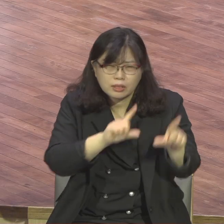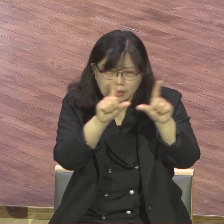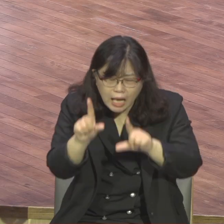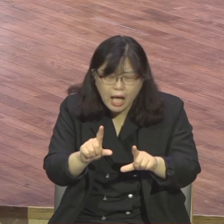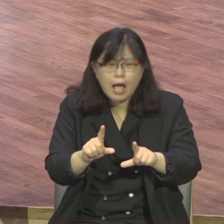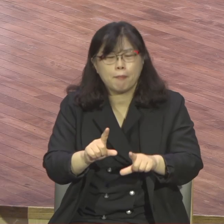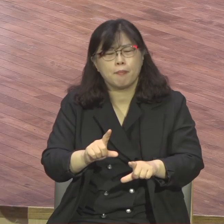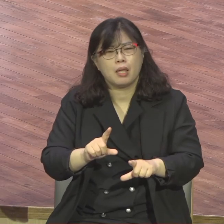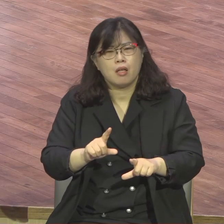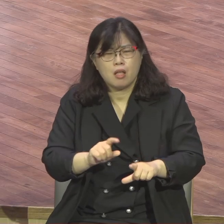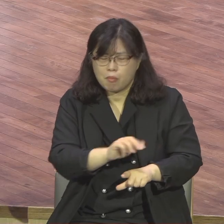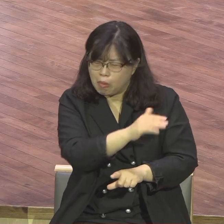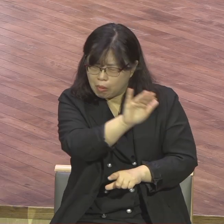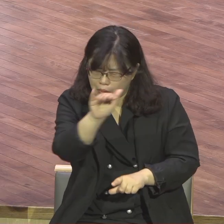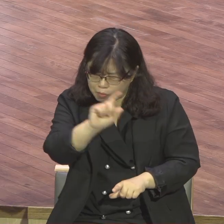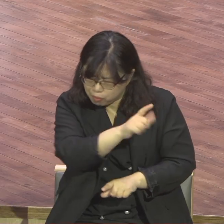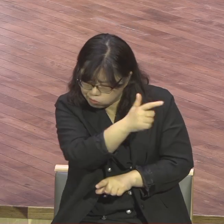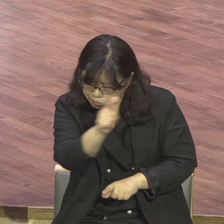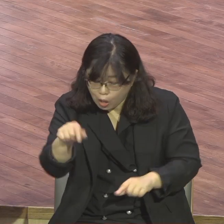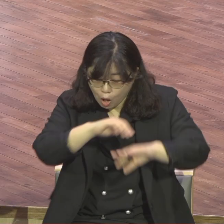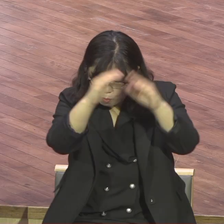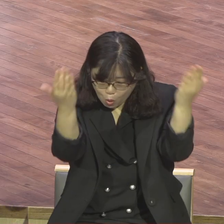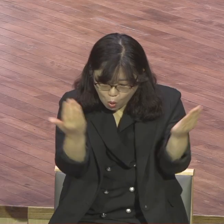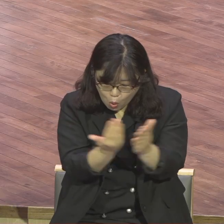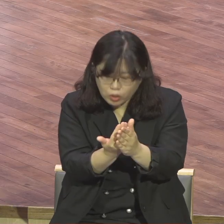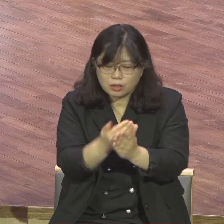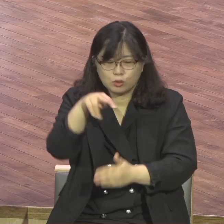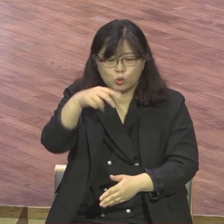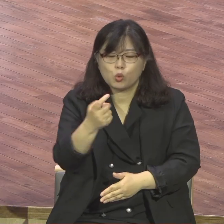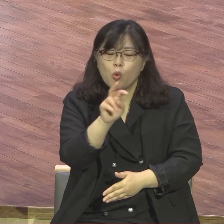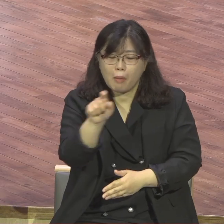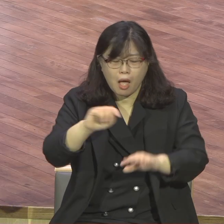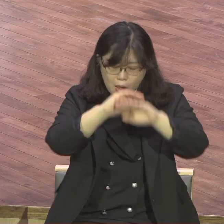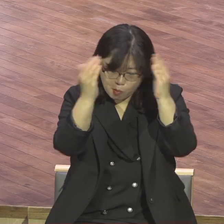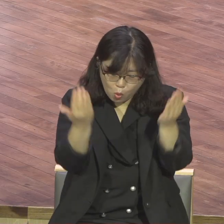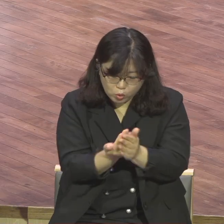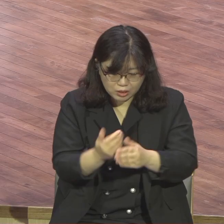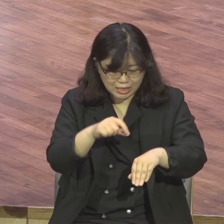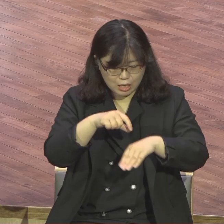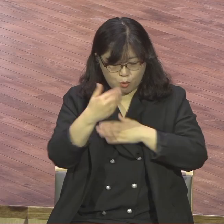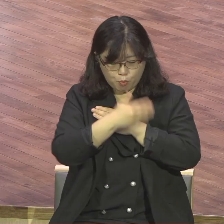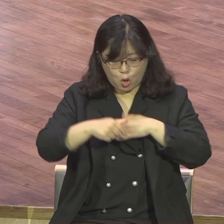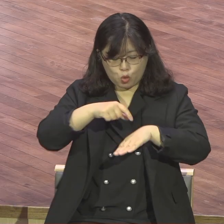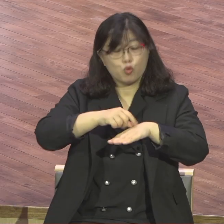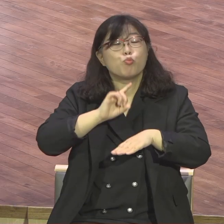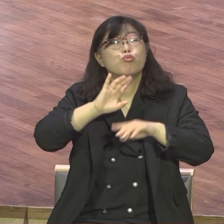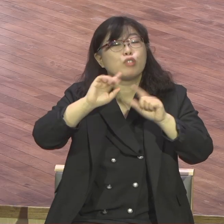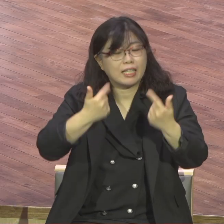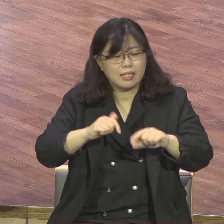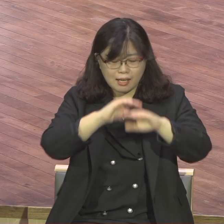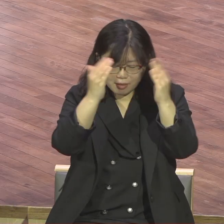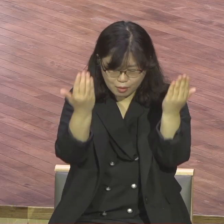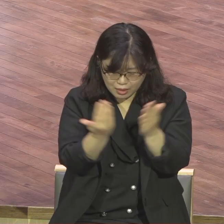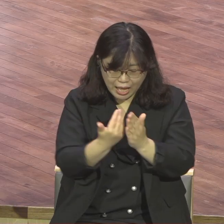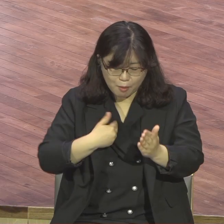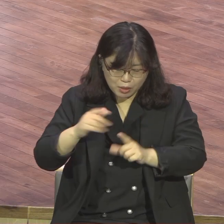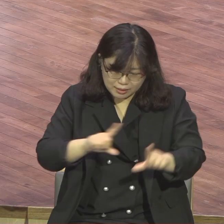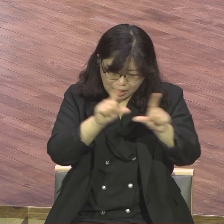하나님 것이다 다 포함된 거예요 몸을 할 때는요 다 포함된 거예요 내 거 하나도